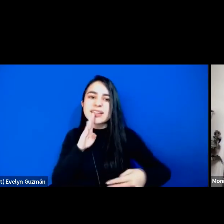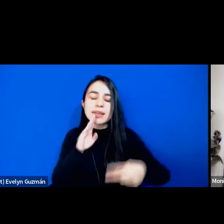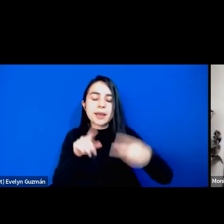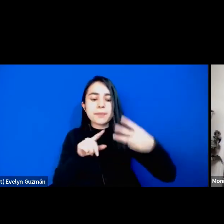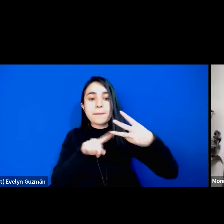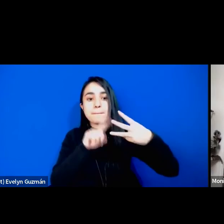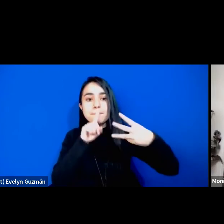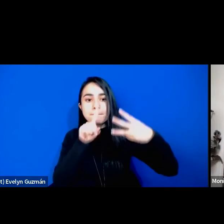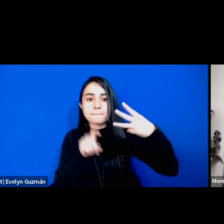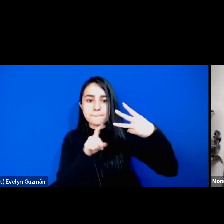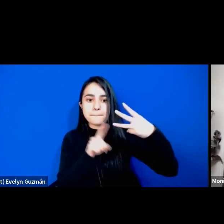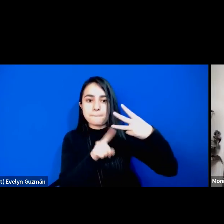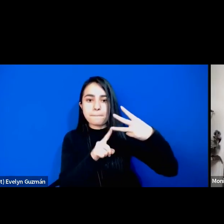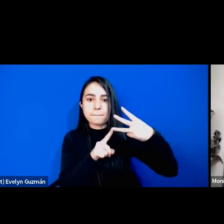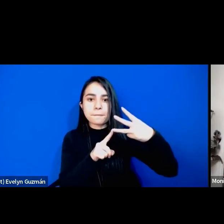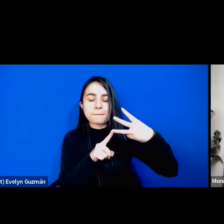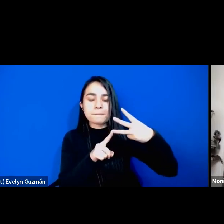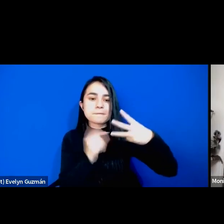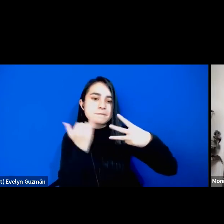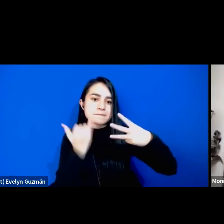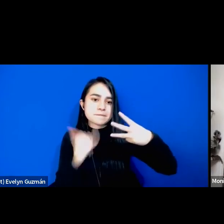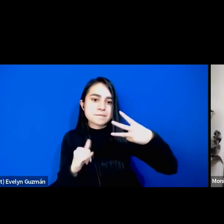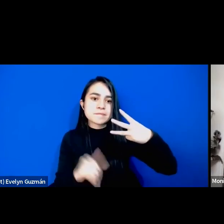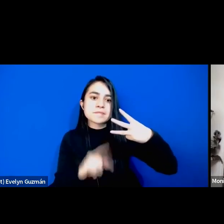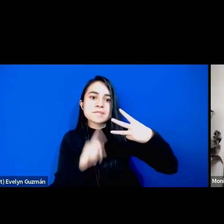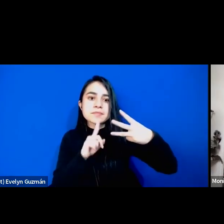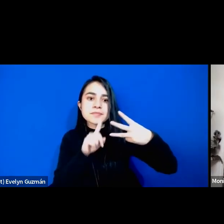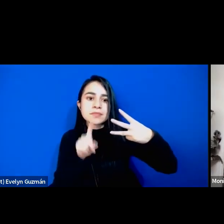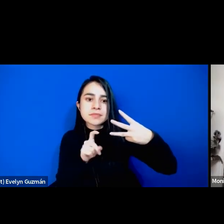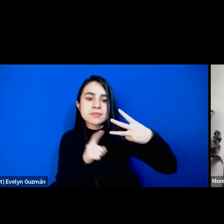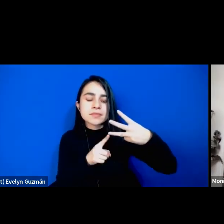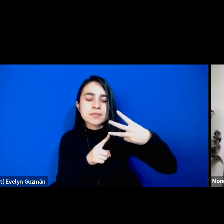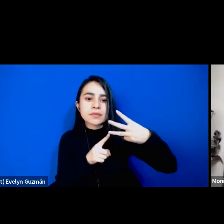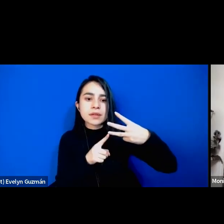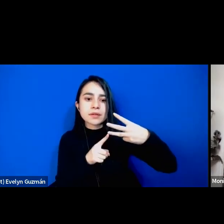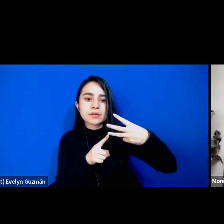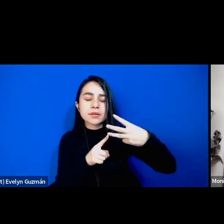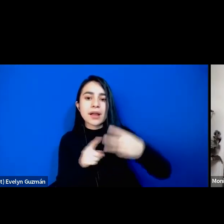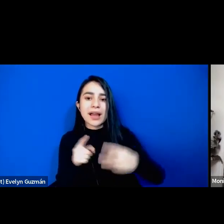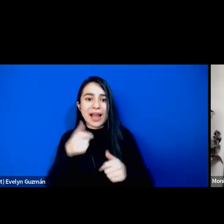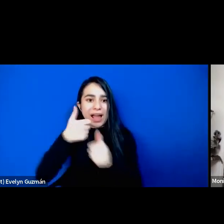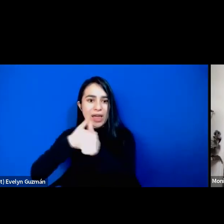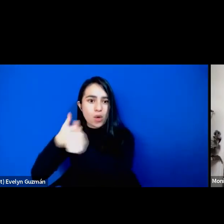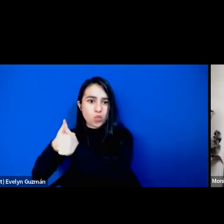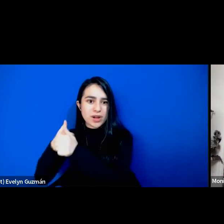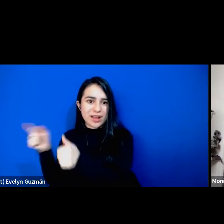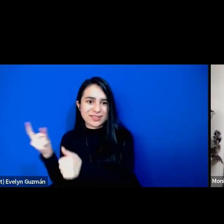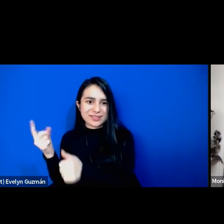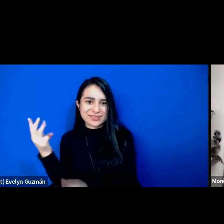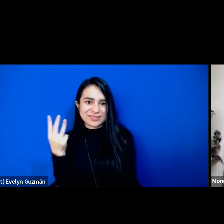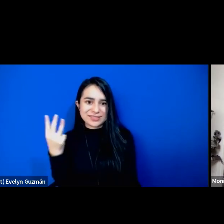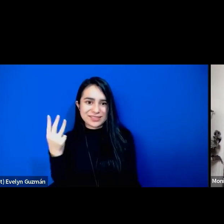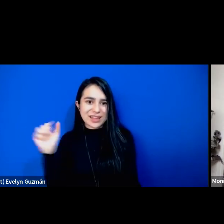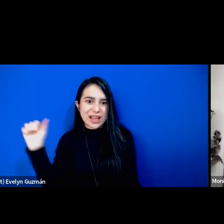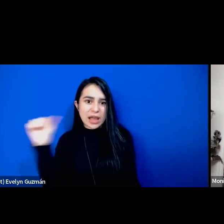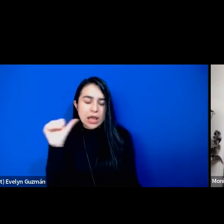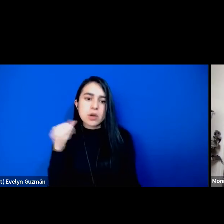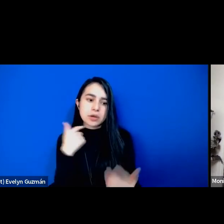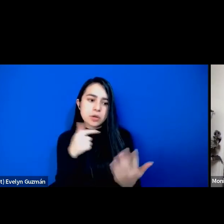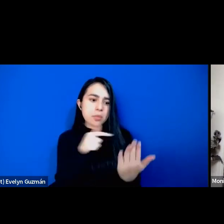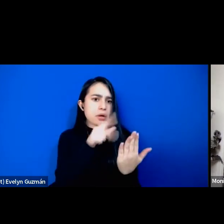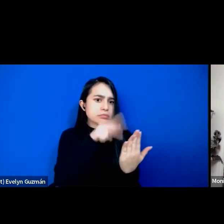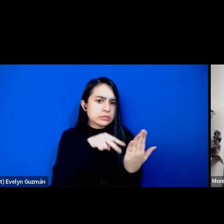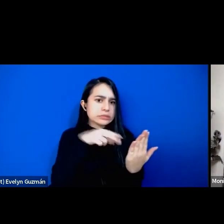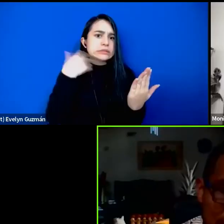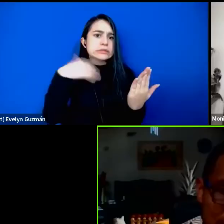pregunta que es ¿qué aprendizajes se lleva cada una con este libro y con qué lo ponen a